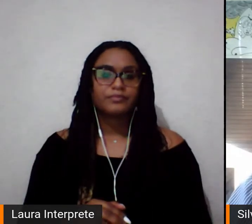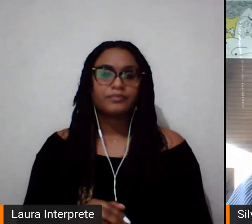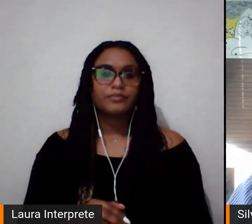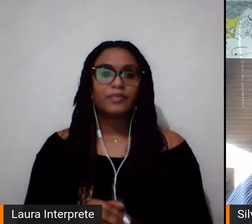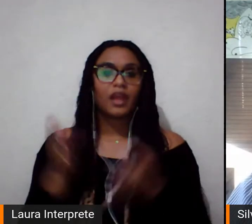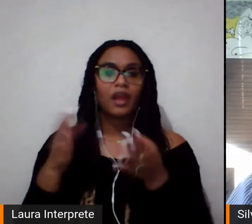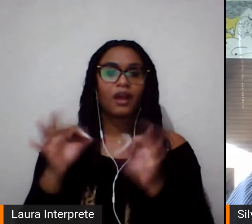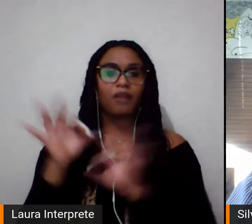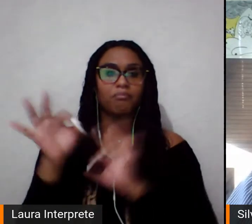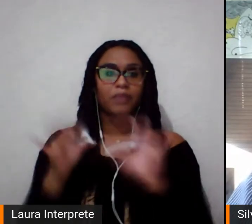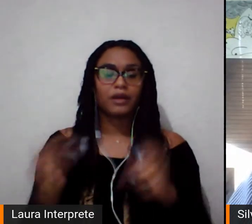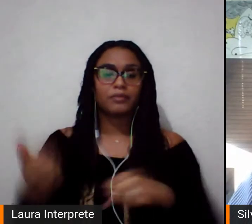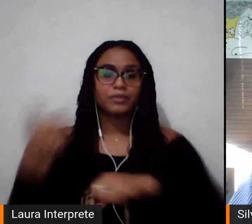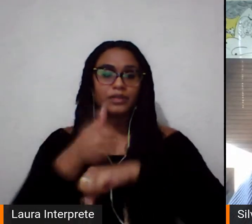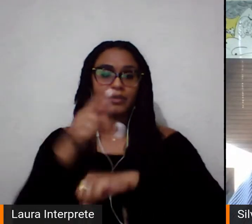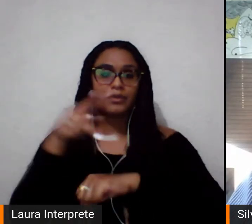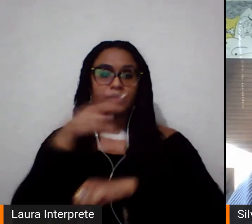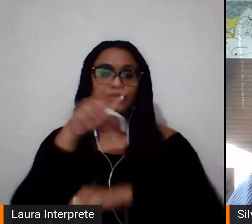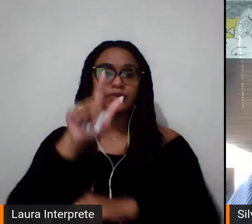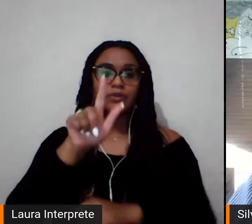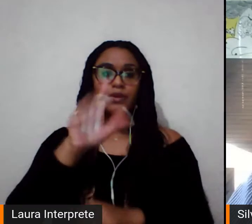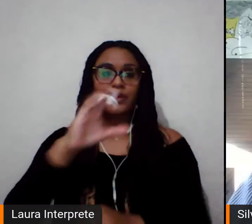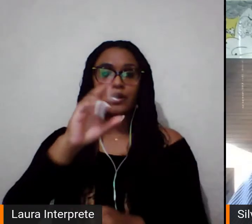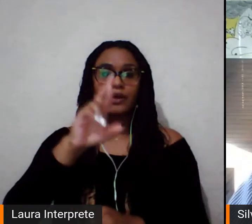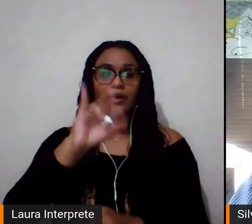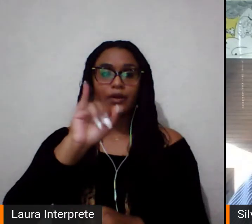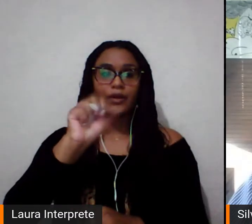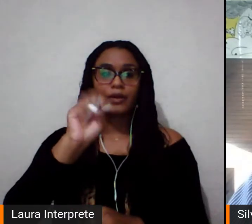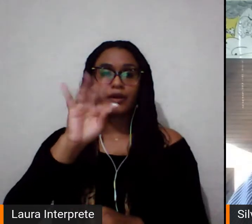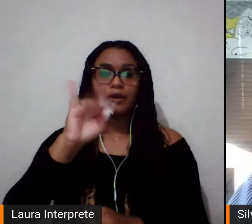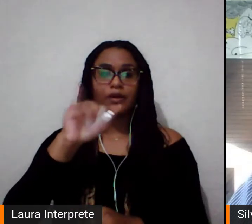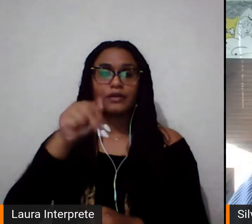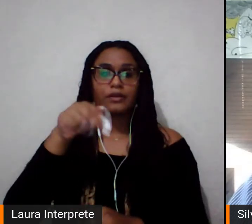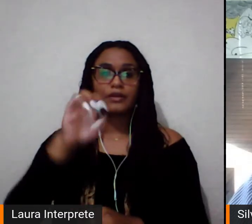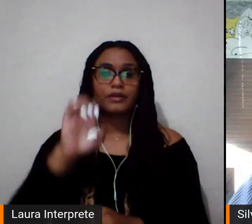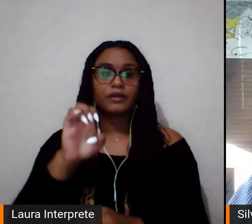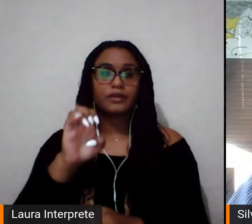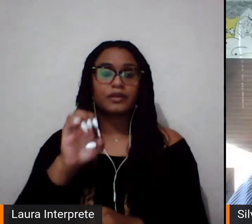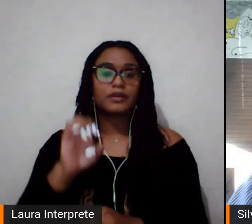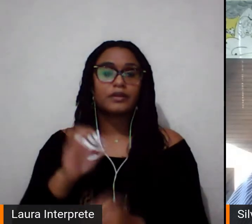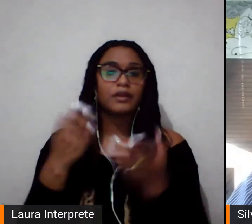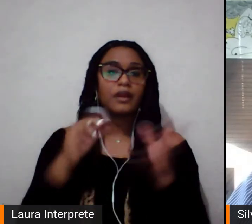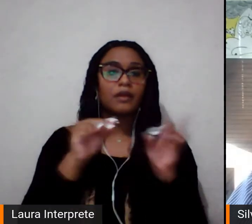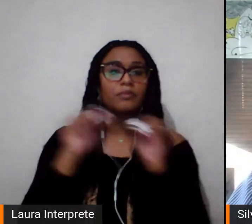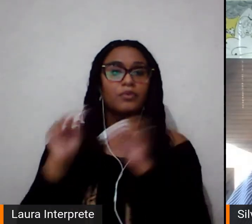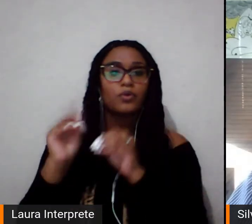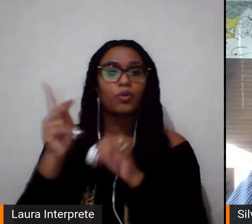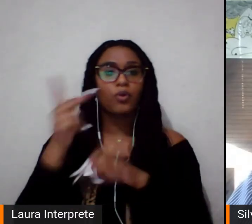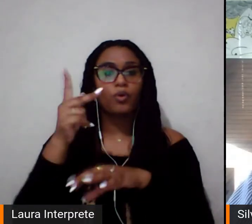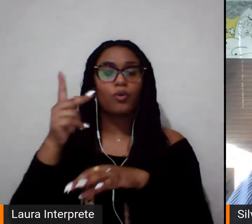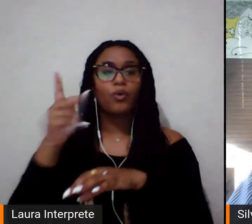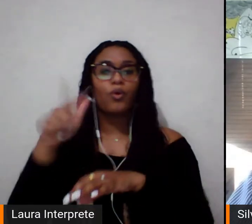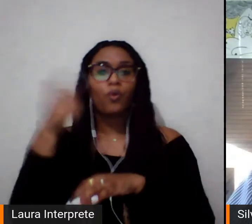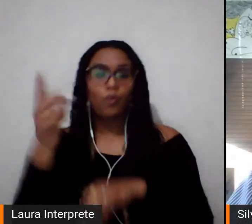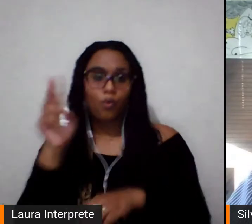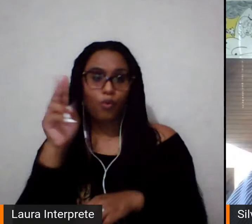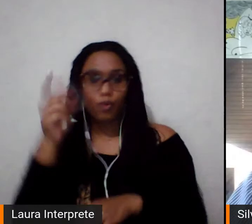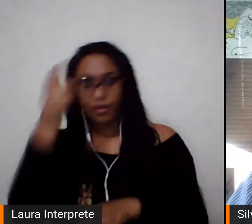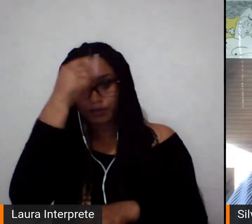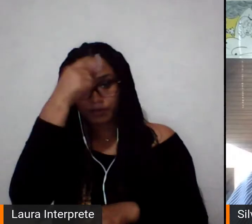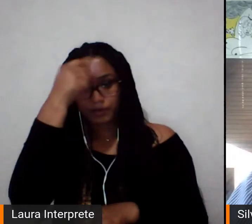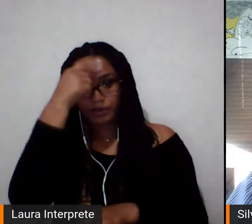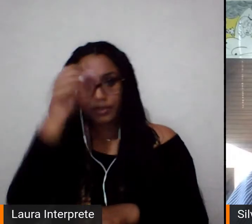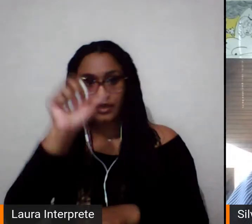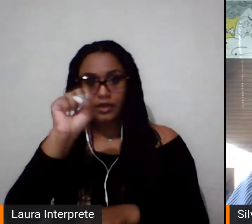Cristiane Macedo, em outra universidade, na Universidade Federal do Vale de São Francisco, mas o que é objetivo do nosso